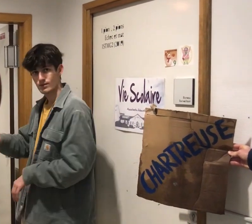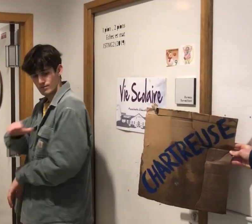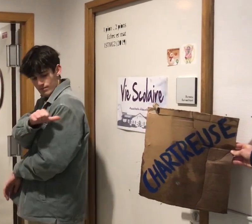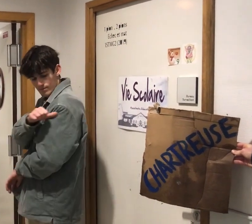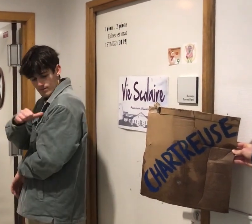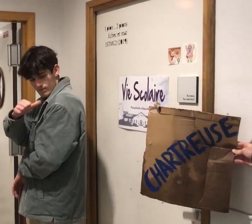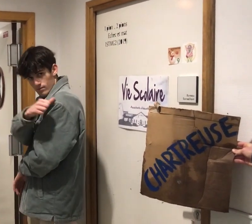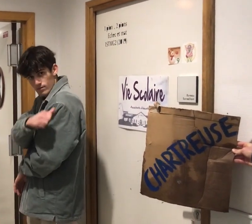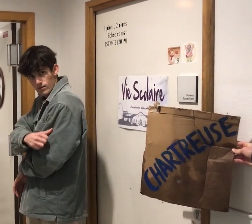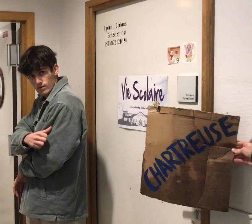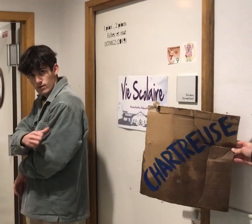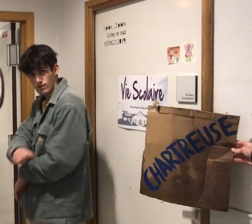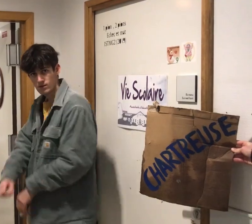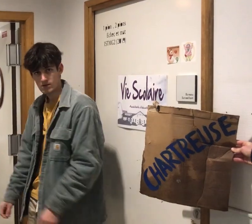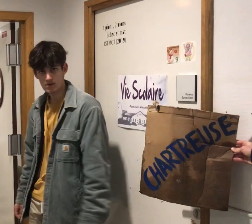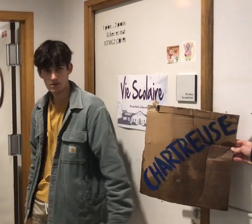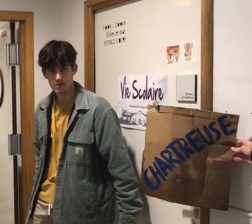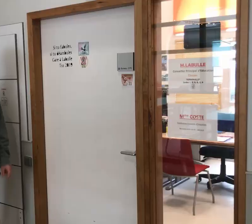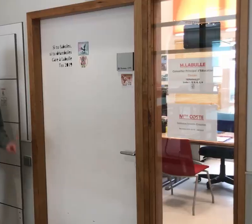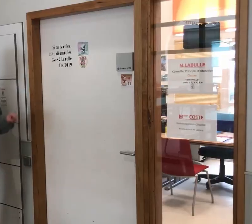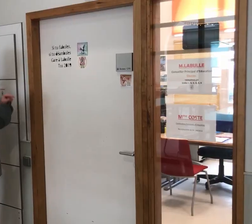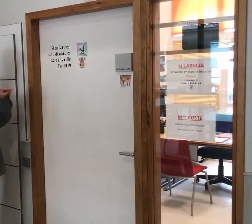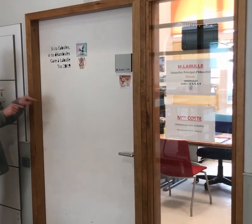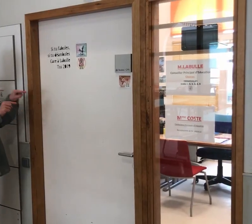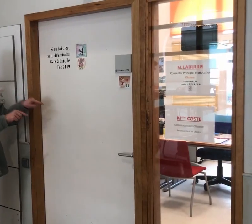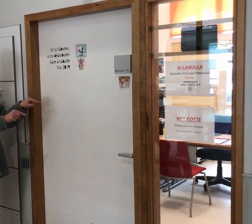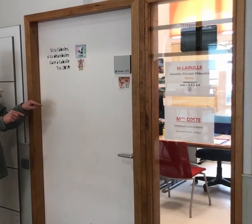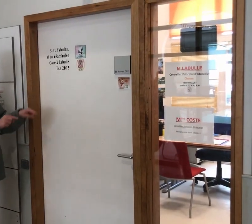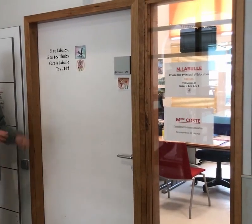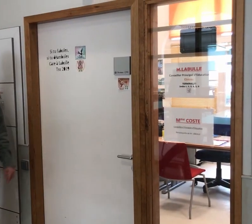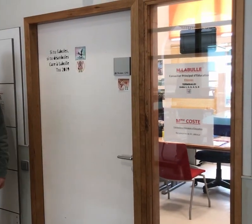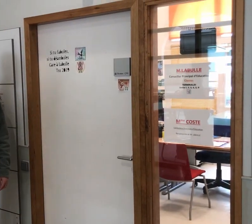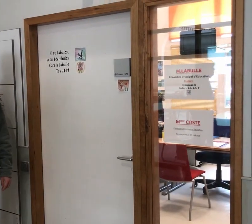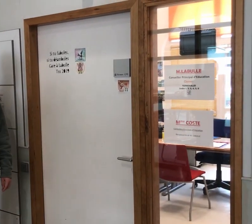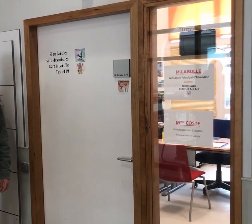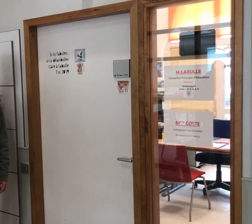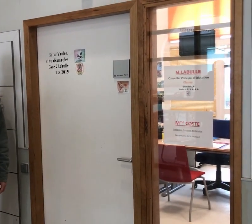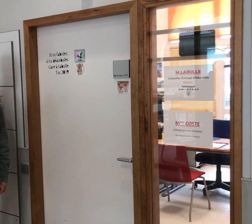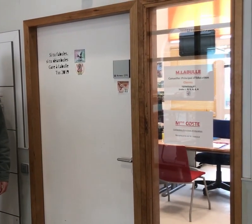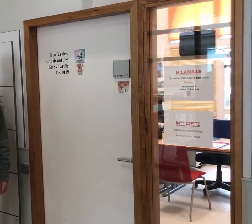couloir à gauche, l'infirmerie. Nous avons aussi ici le bureau du CPE.